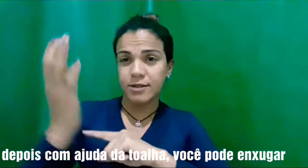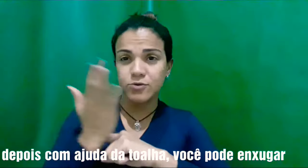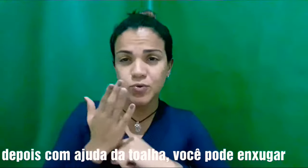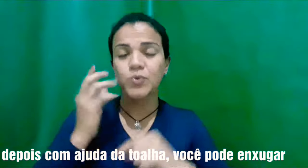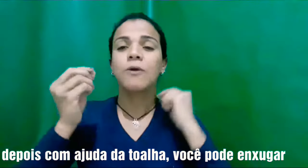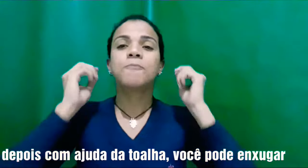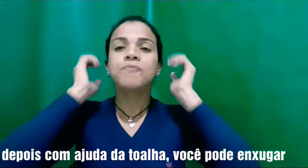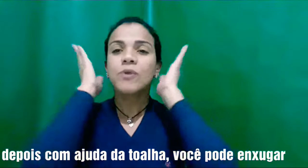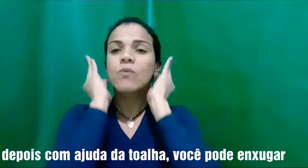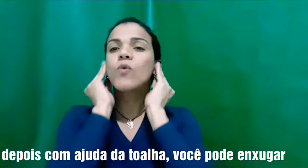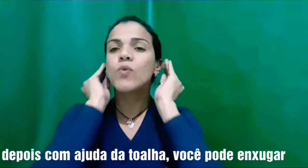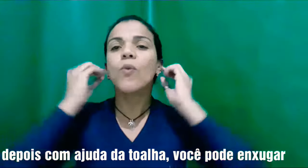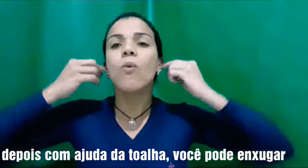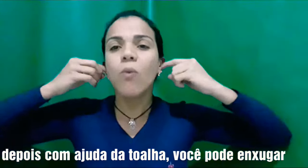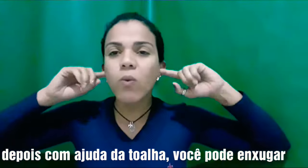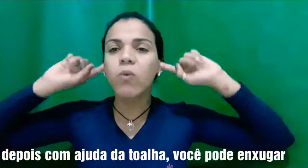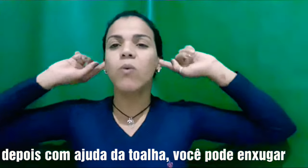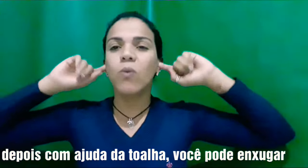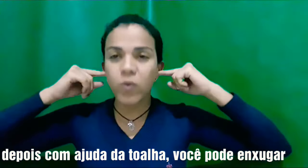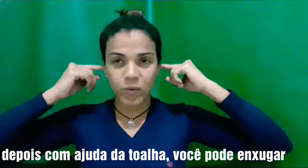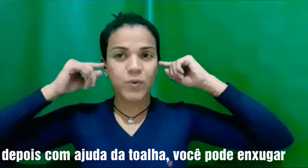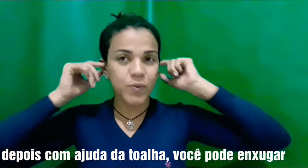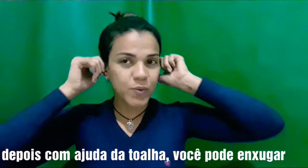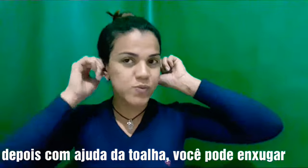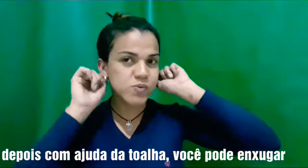O Evangelho, a Vossa